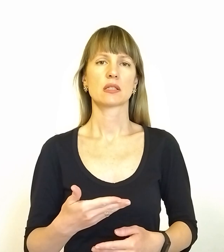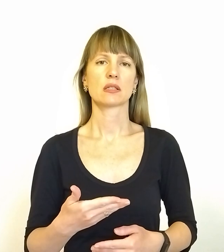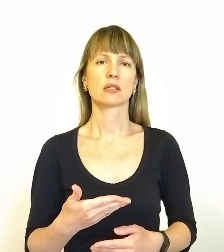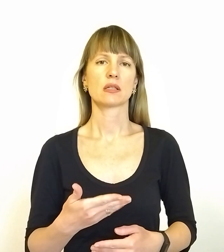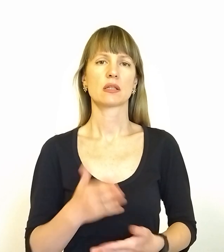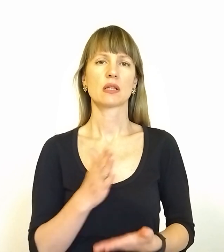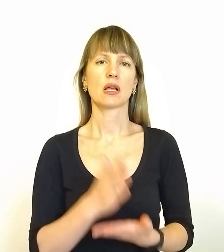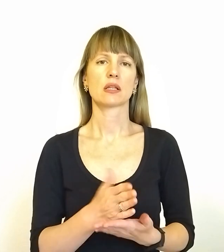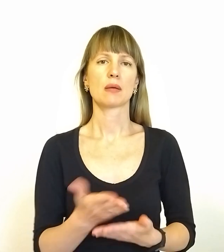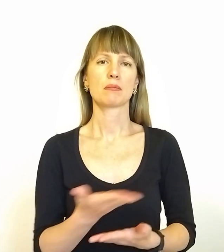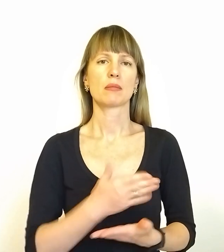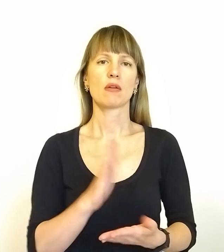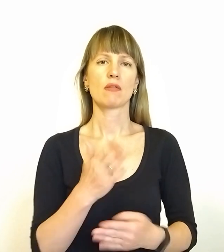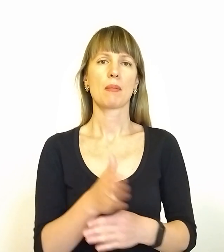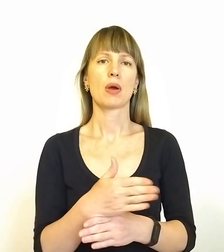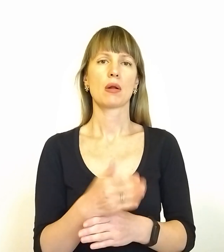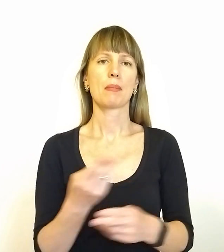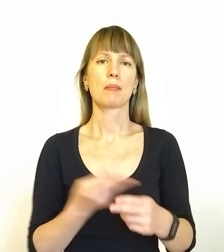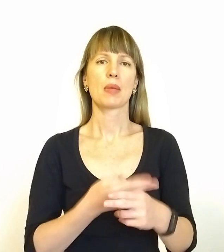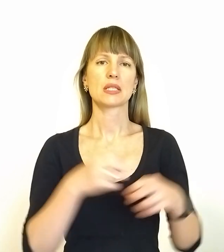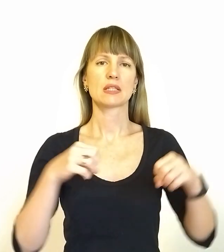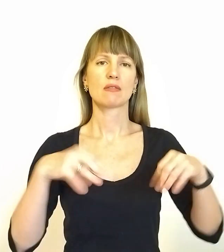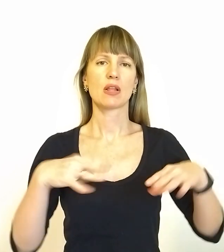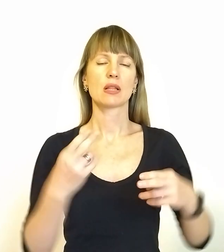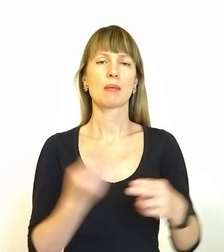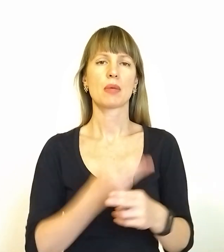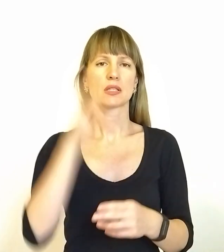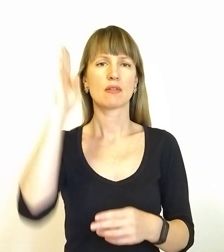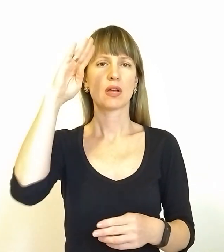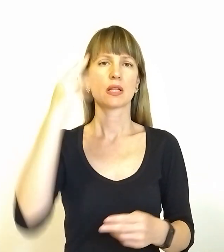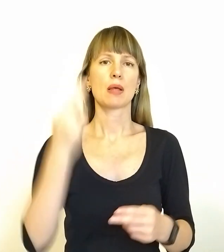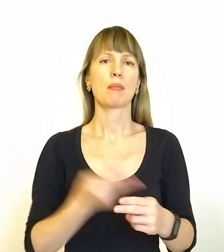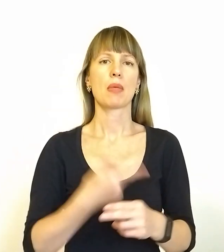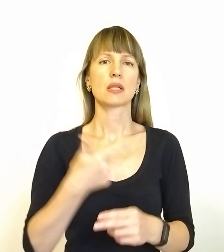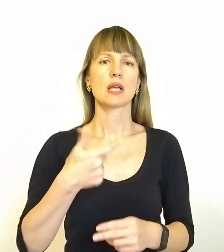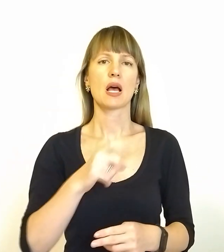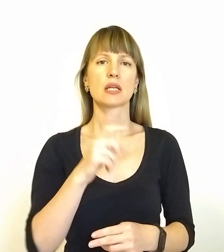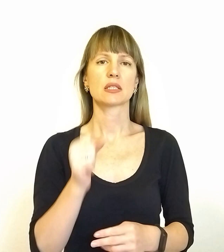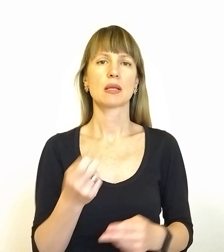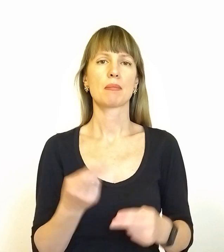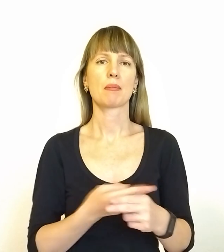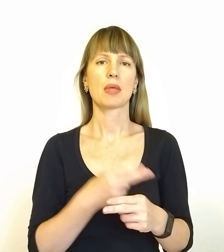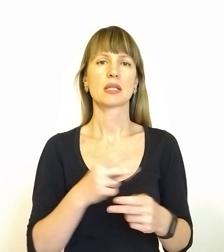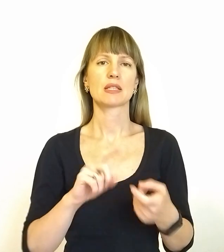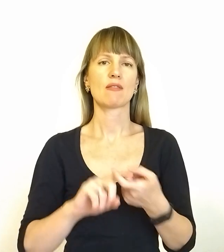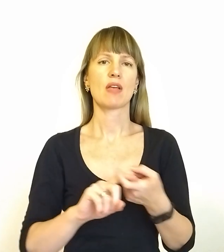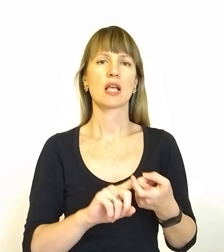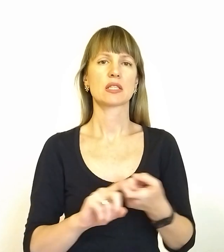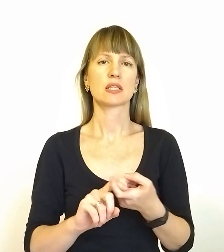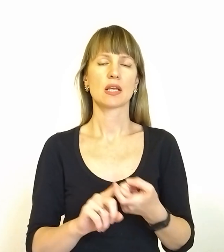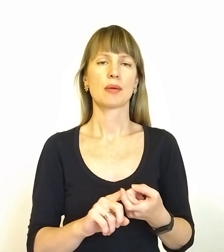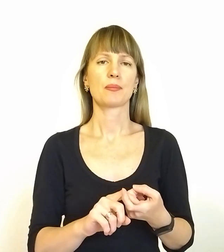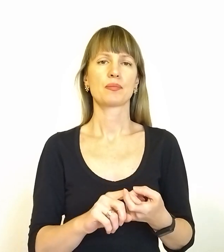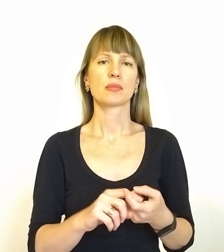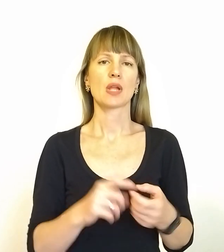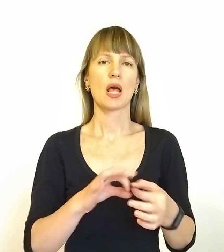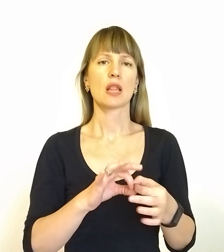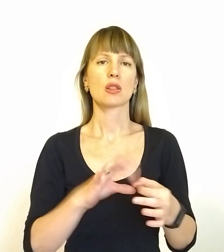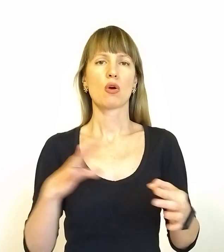знаходилися ми в Мариуполі без світа, без води, без газа, без зв'язи, в оторванній від міра. Це